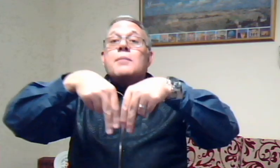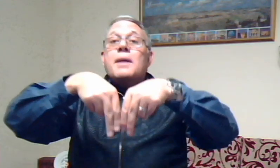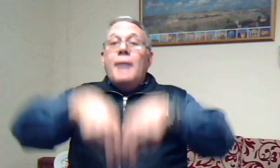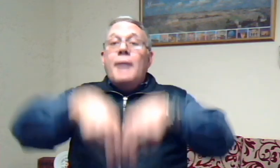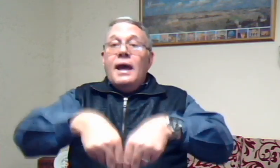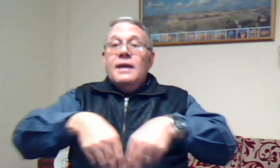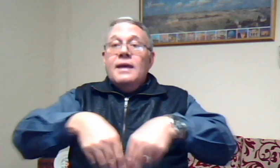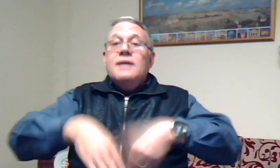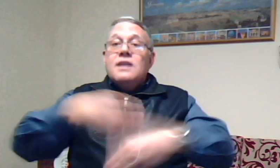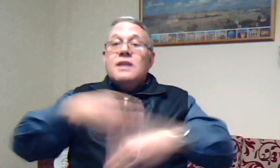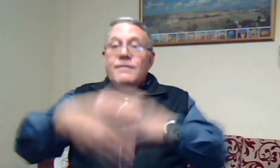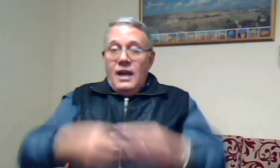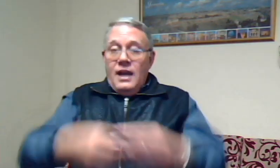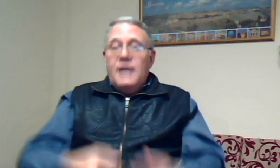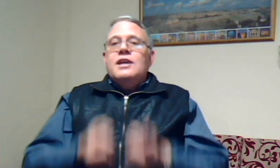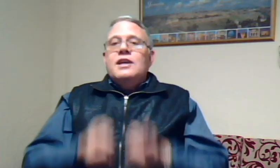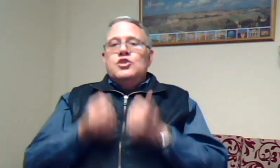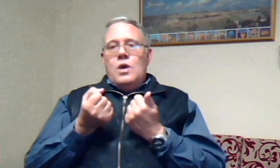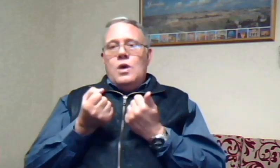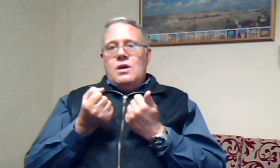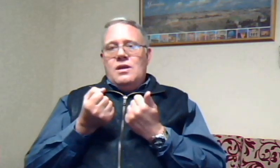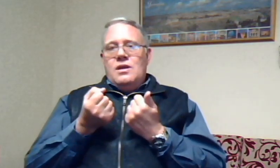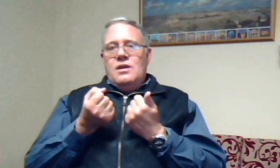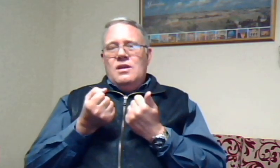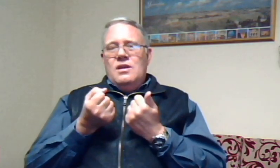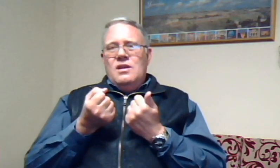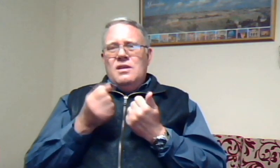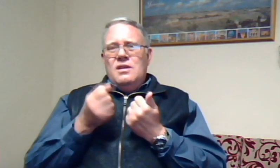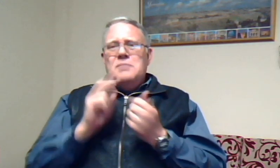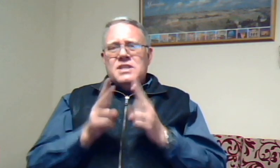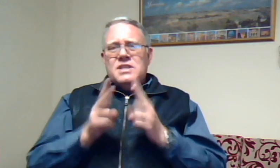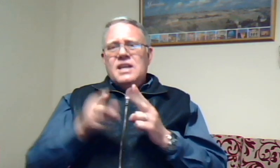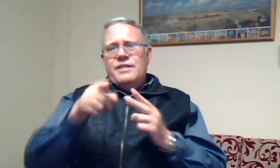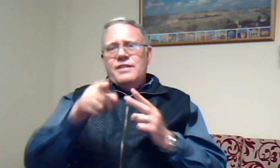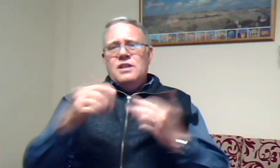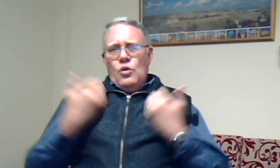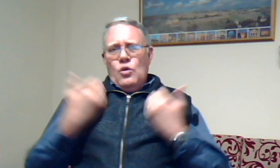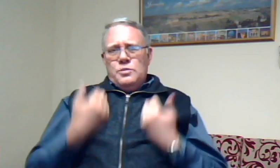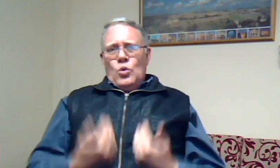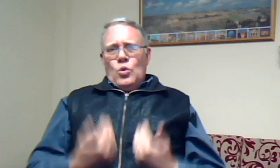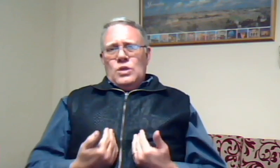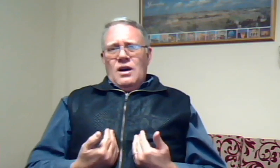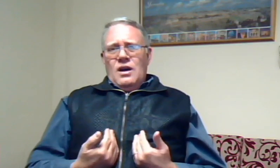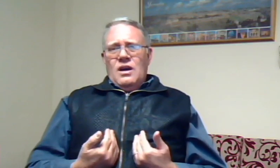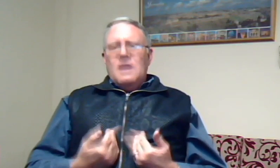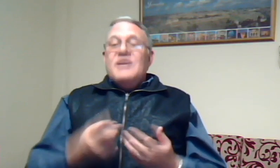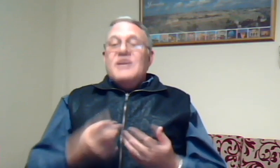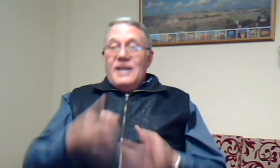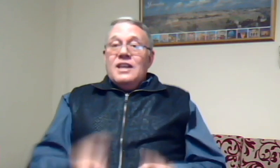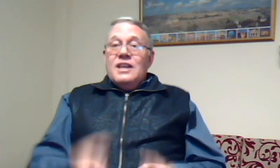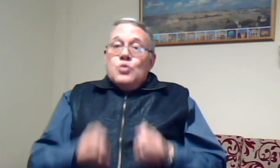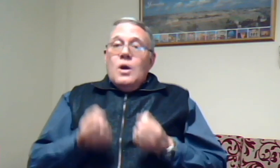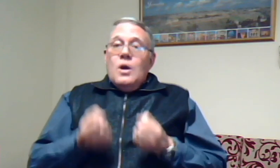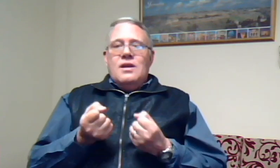By Terwyl Ek Kry Zwaar Misschien Vandaag Op Sondag Jy Kry Zwaar